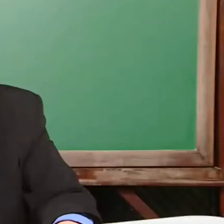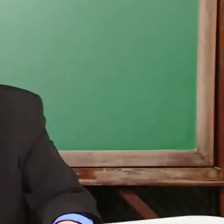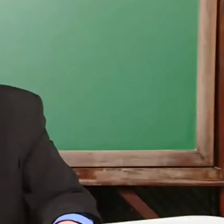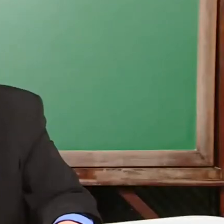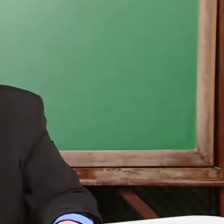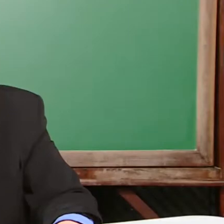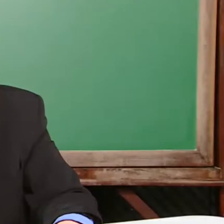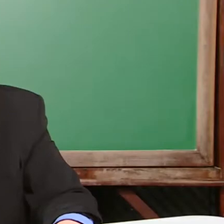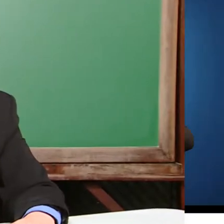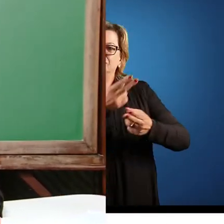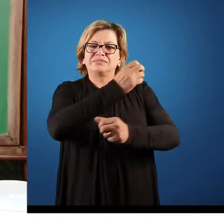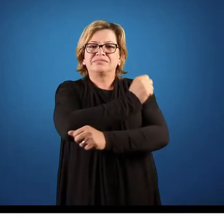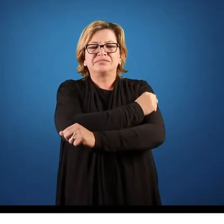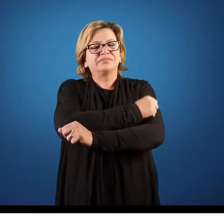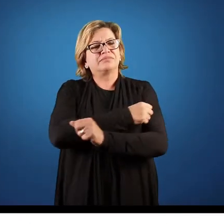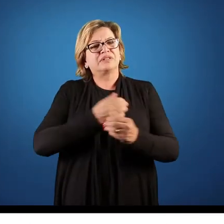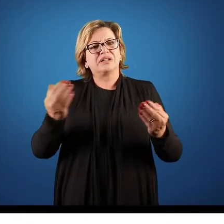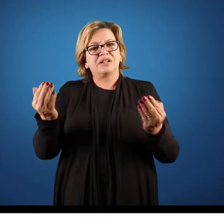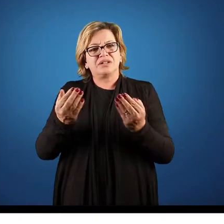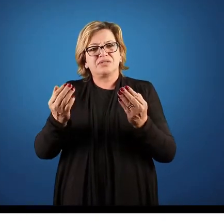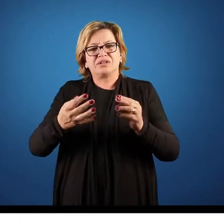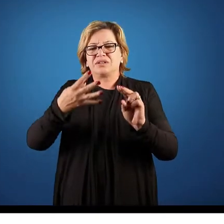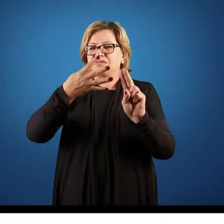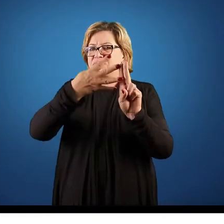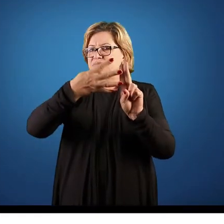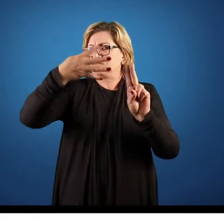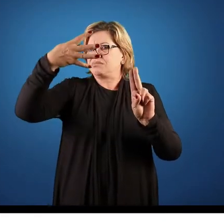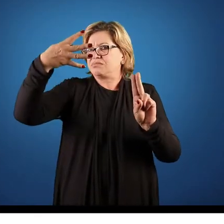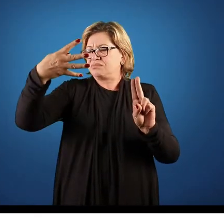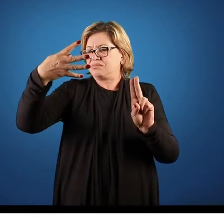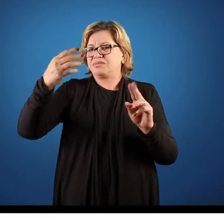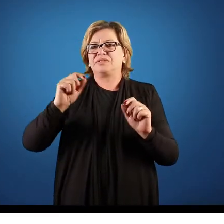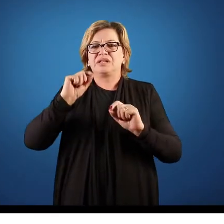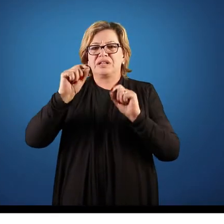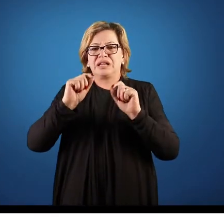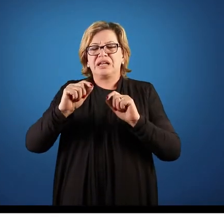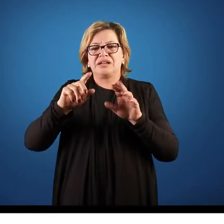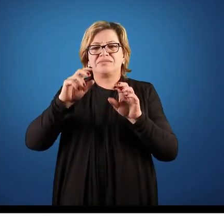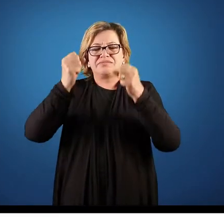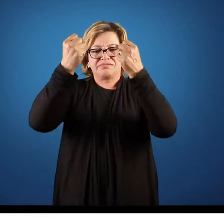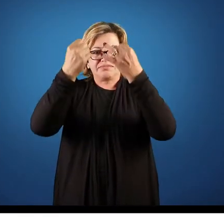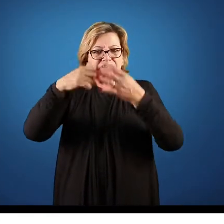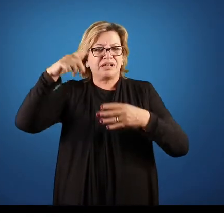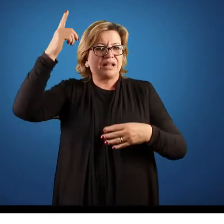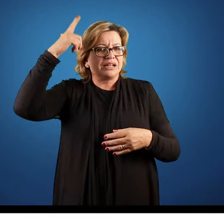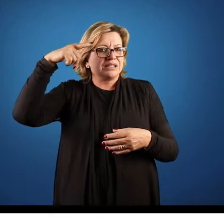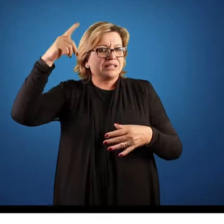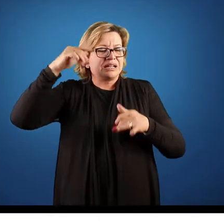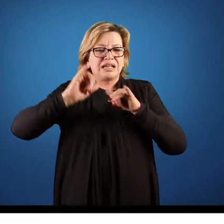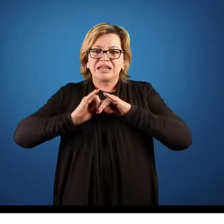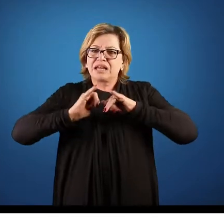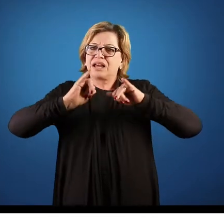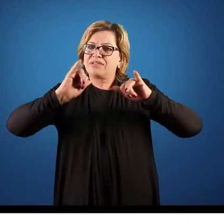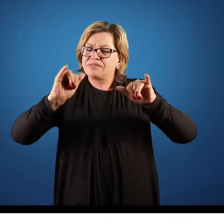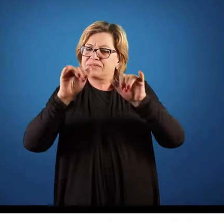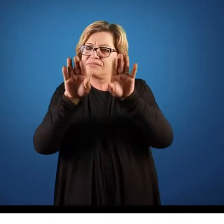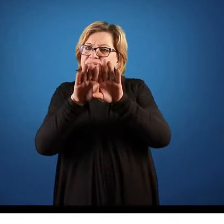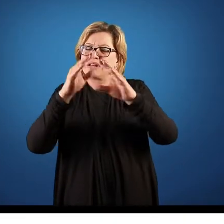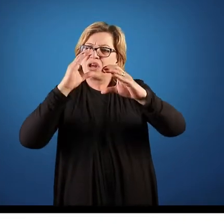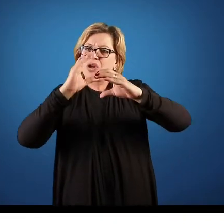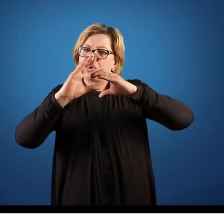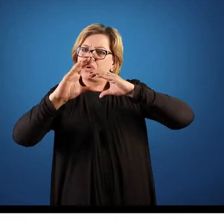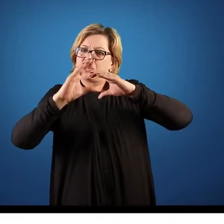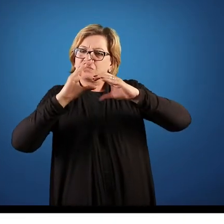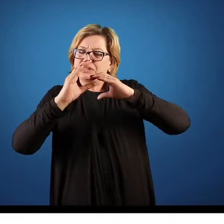Sejam bem-vindos, acadêmicos. Estamos agora na nossa unidade 4. Essa unidade é Liderança, Informação e Comunicação